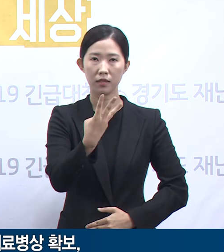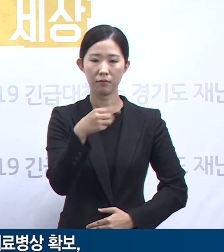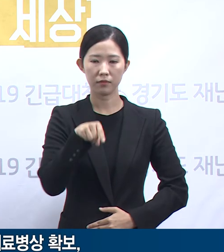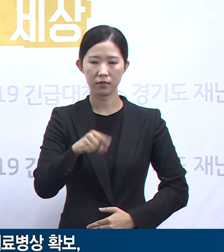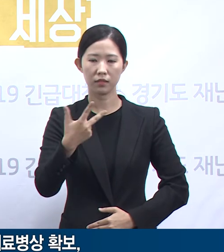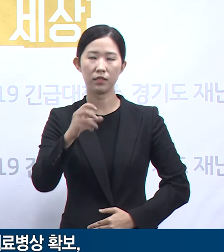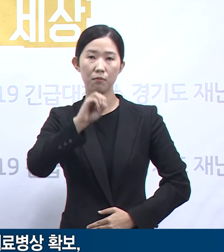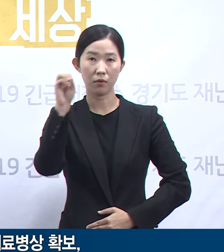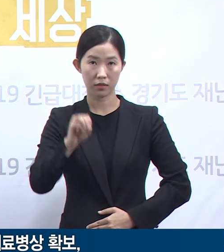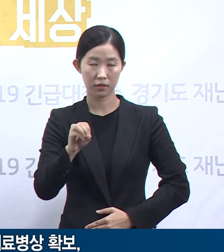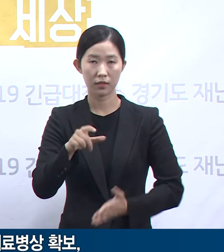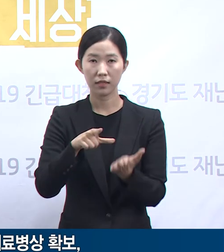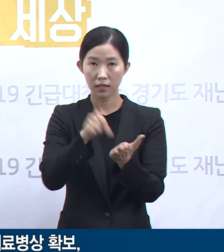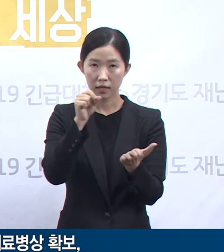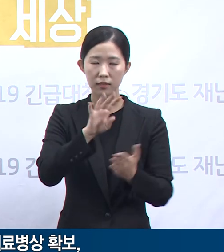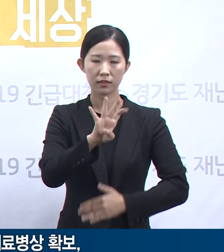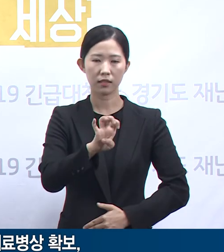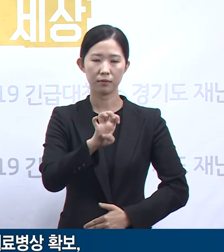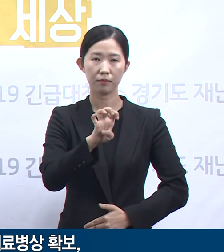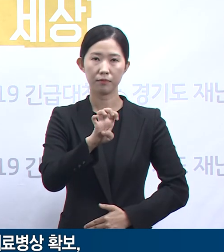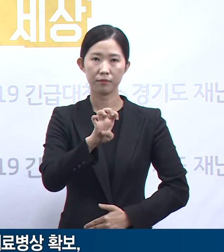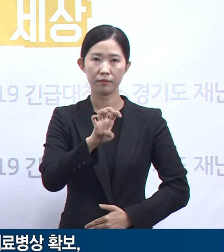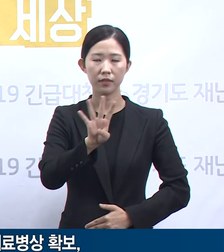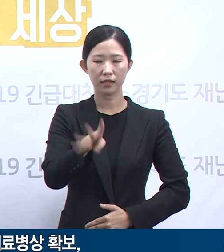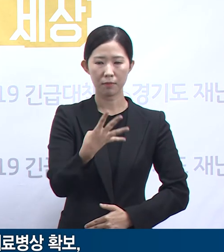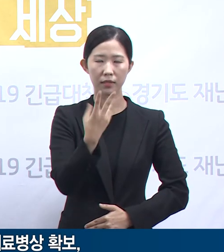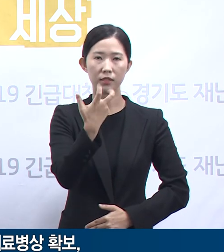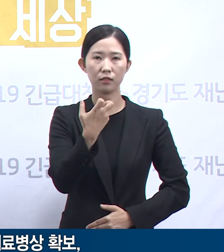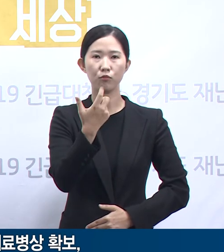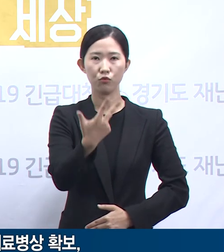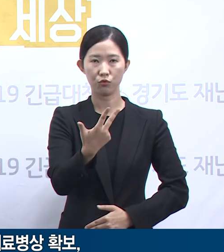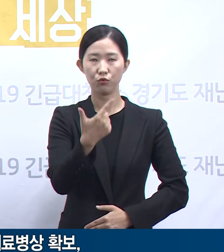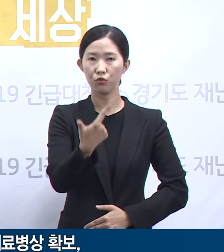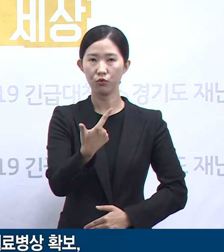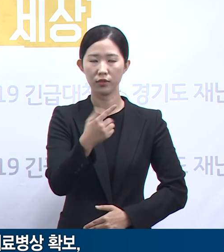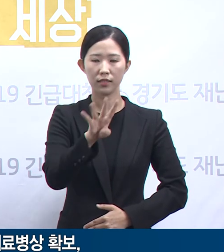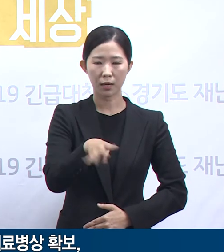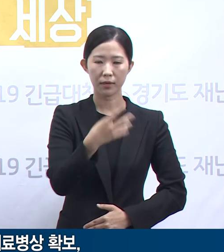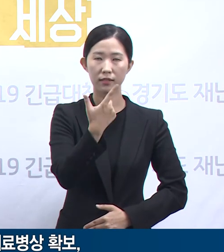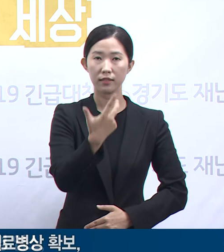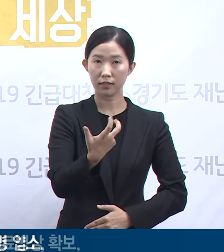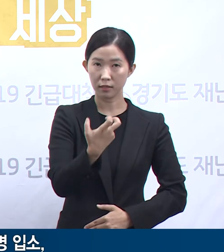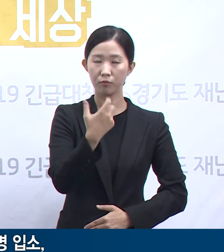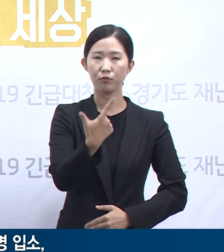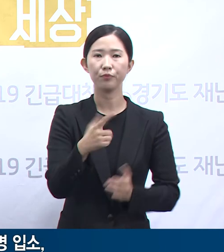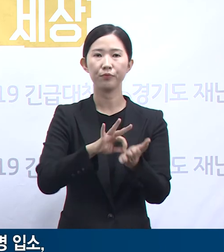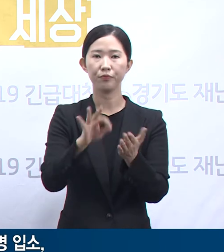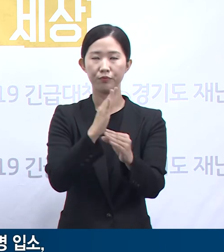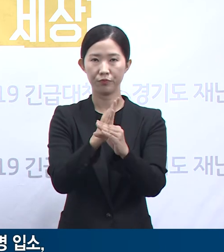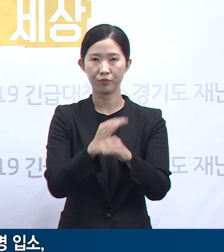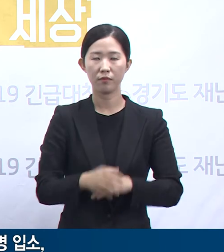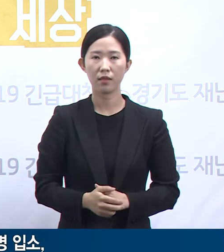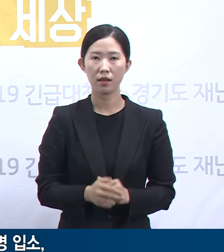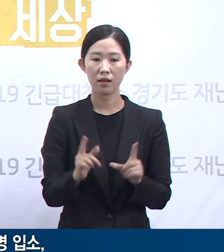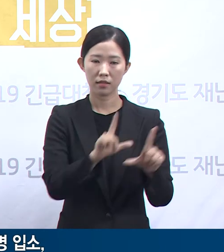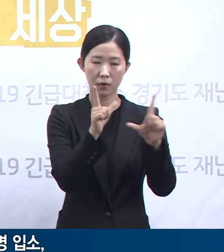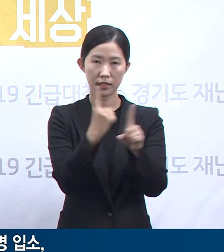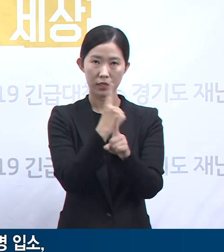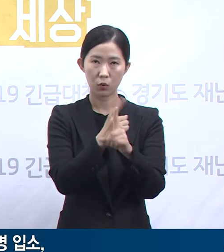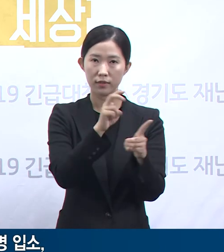.7%인 476병상입니다. 경기 수도권 2 생활치료센터와